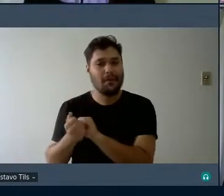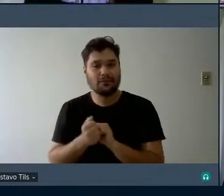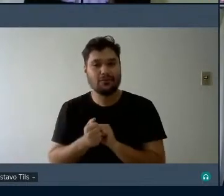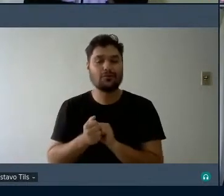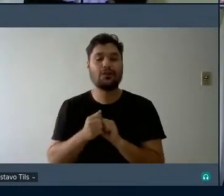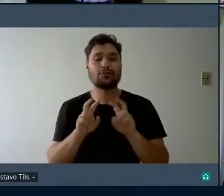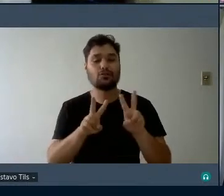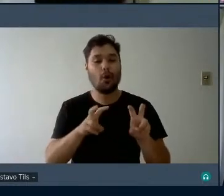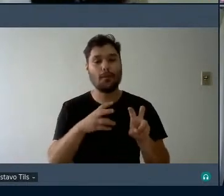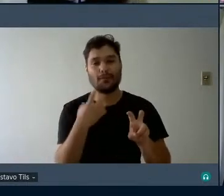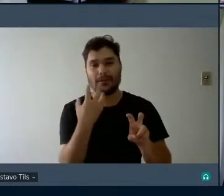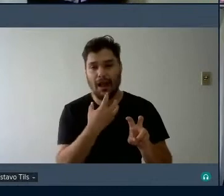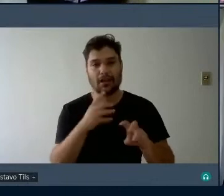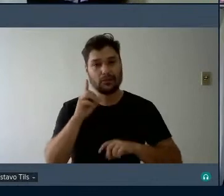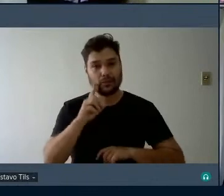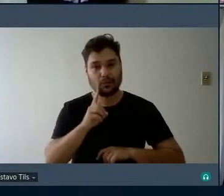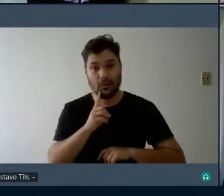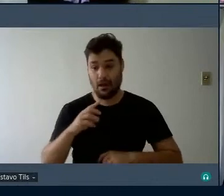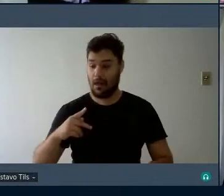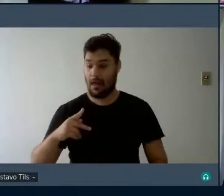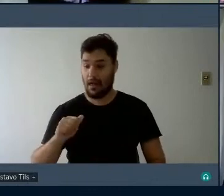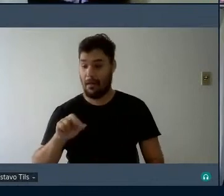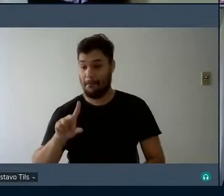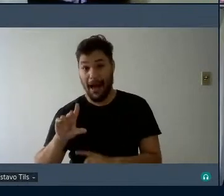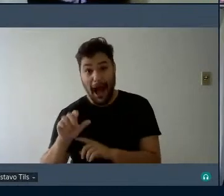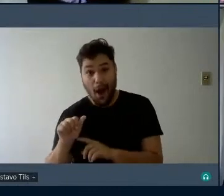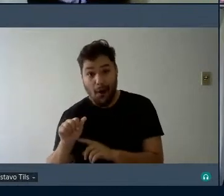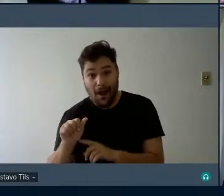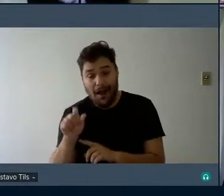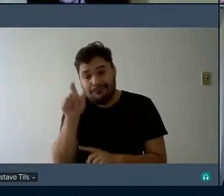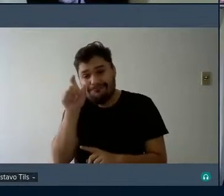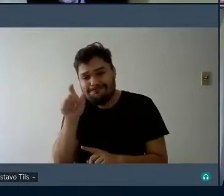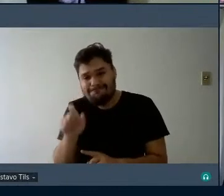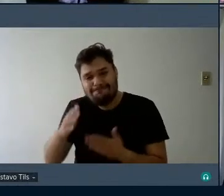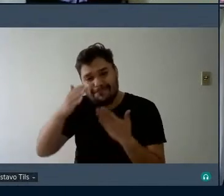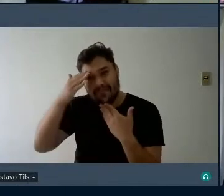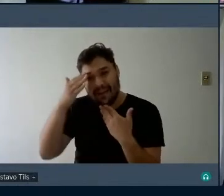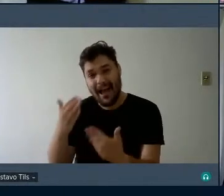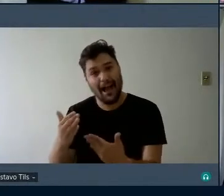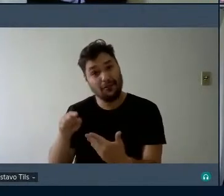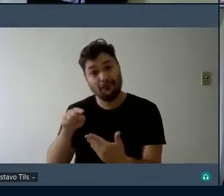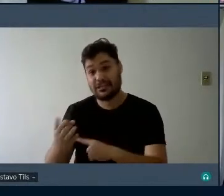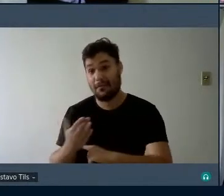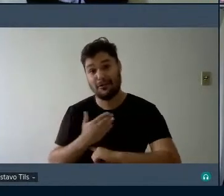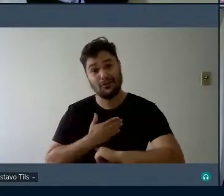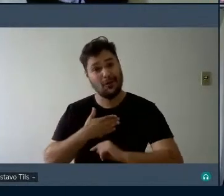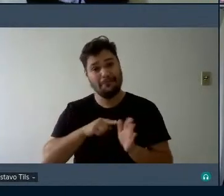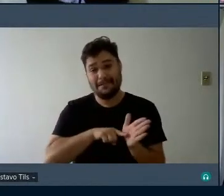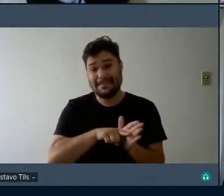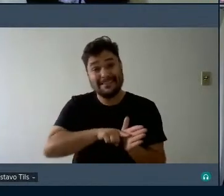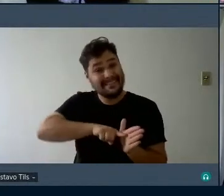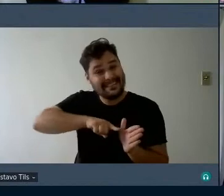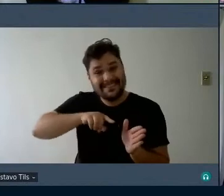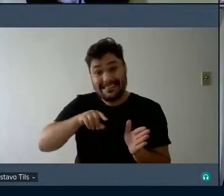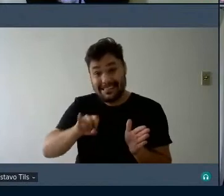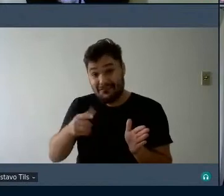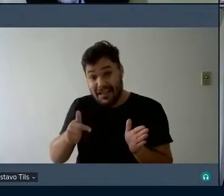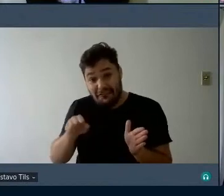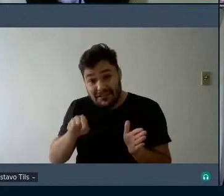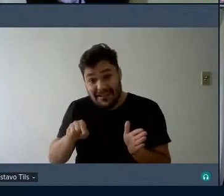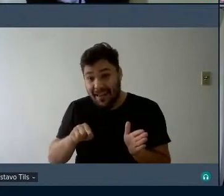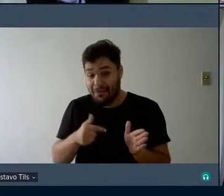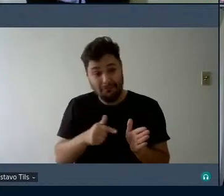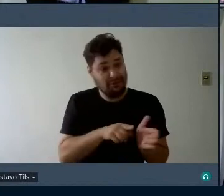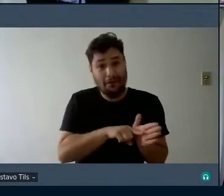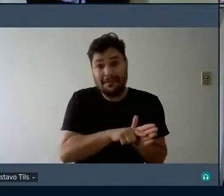obrigada a participante Paula sem você essa pesquisa não seria possível obrigada a todas as pessoas surdas que conheci